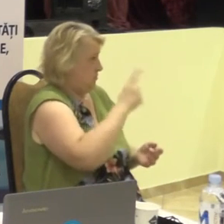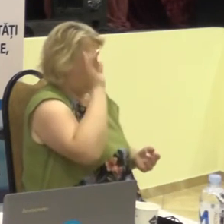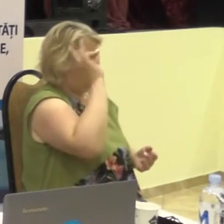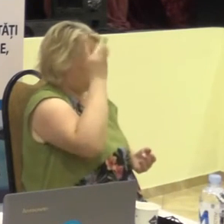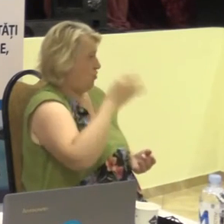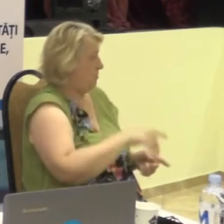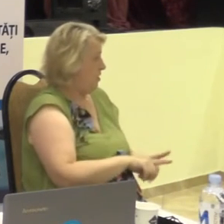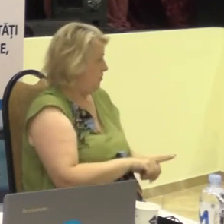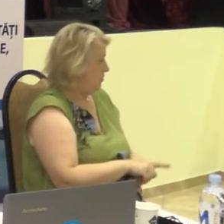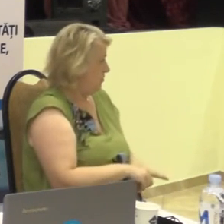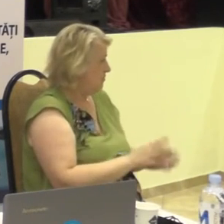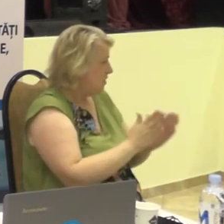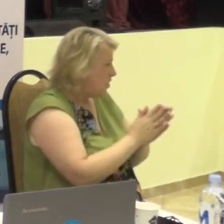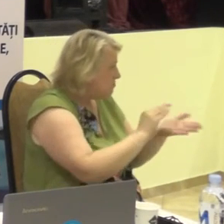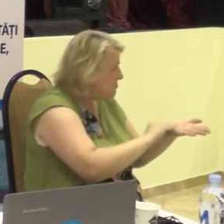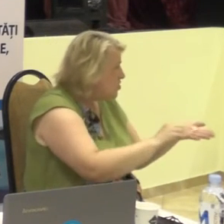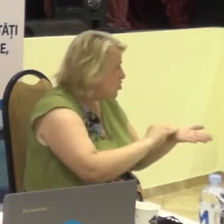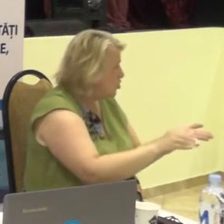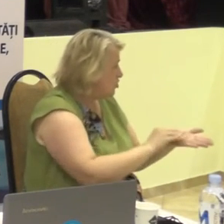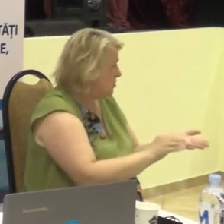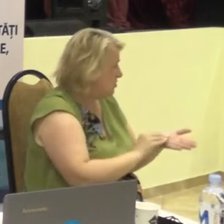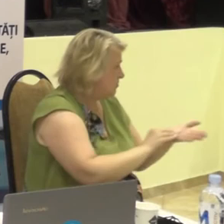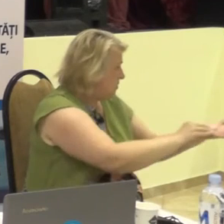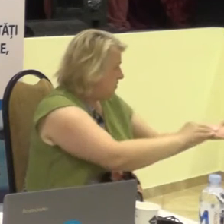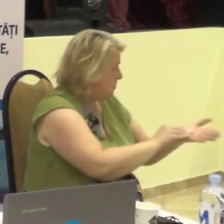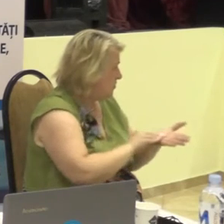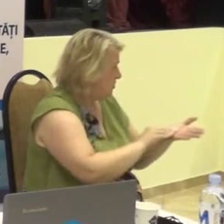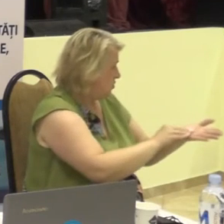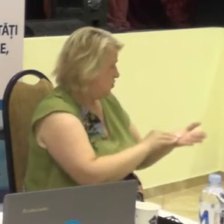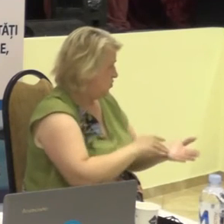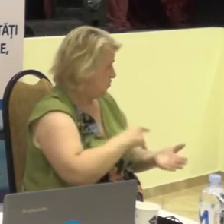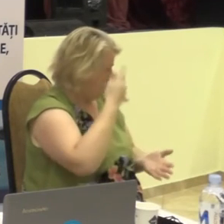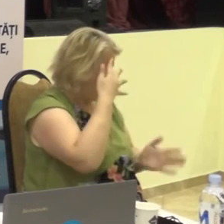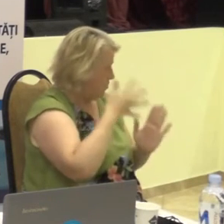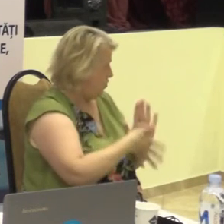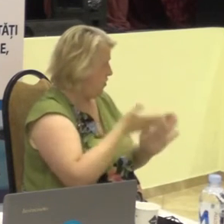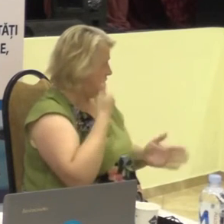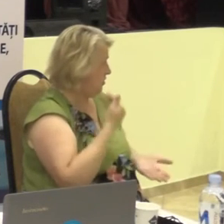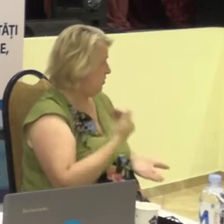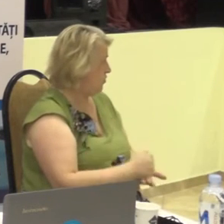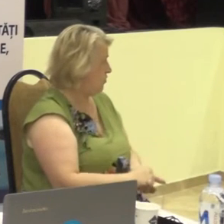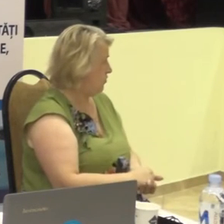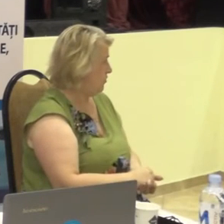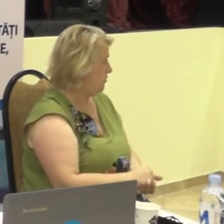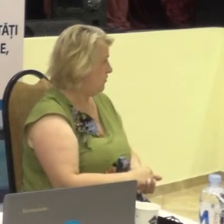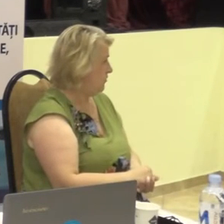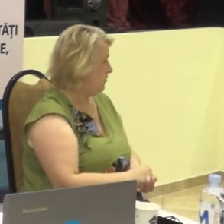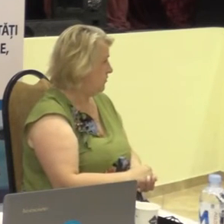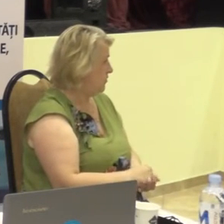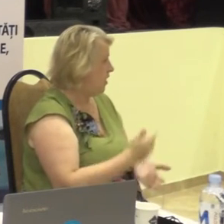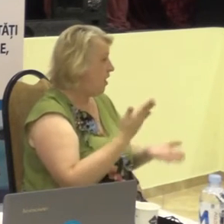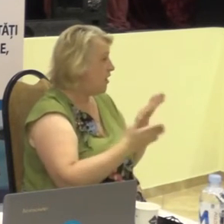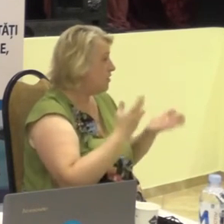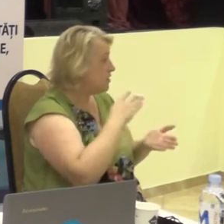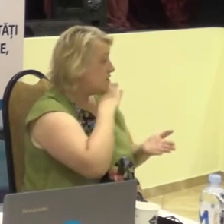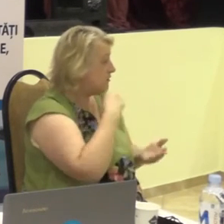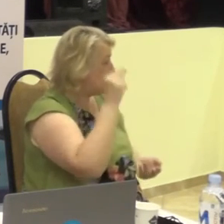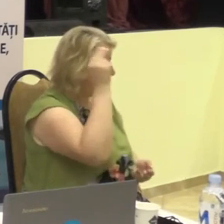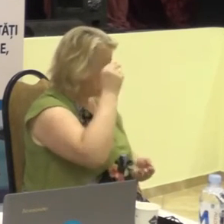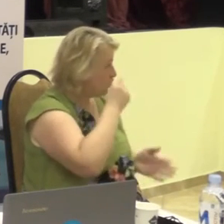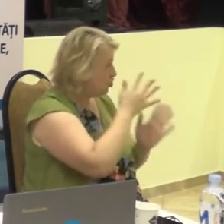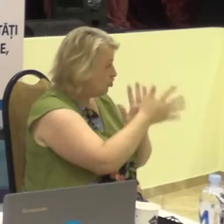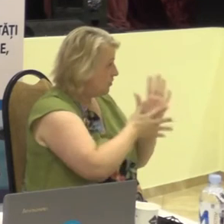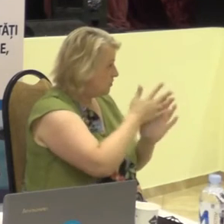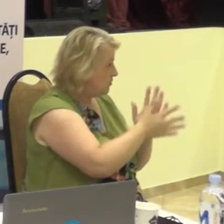Scrieți oameni buni. Scrieți ca persoana să vă înțeleagă. Dacă nu vreți să învățați